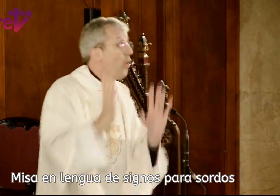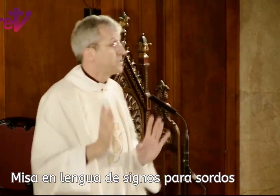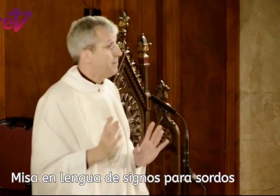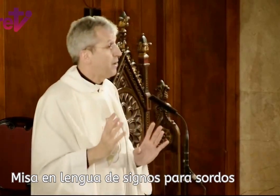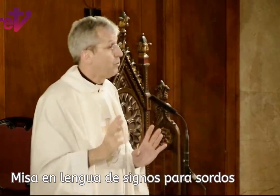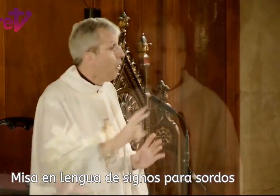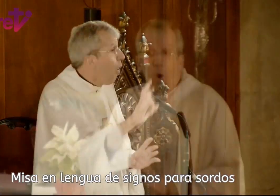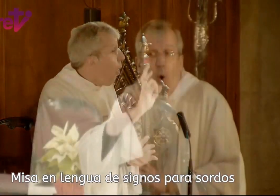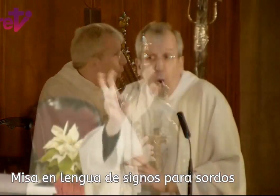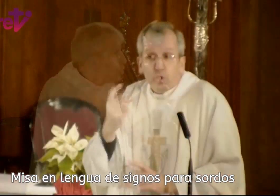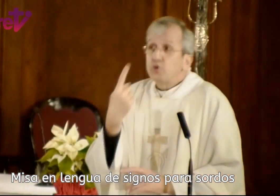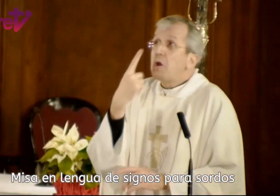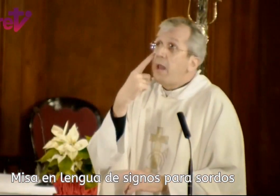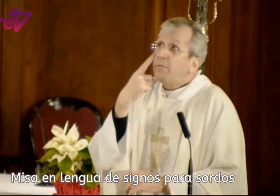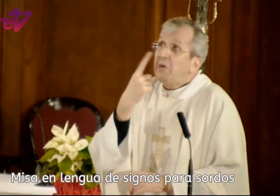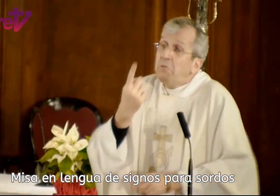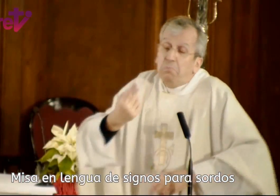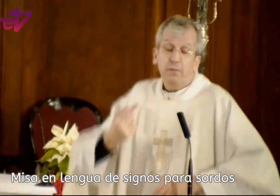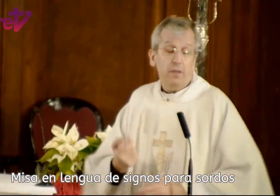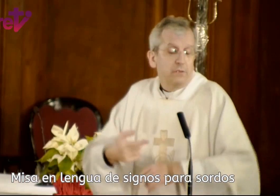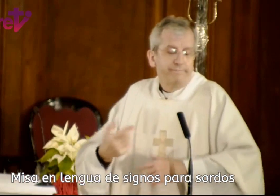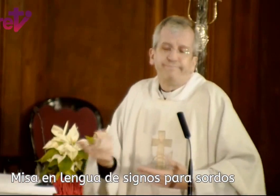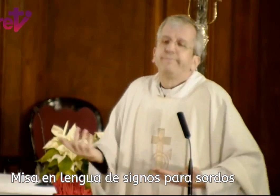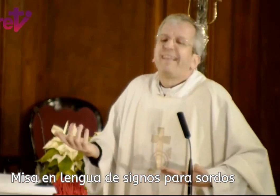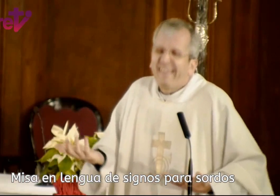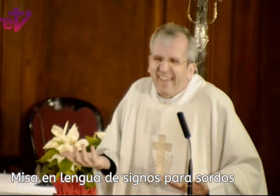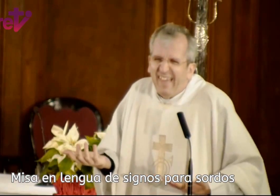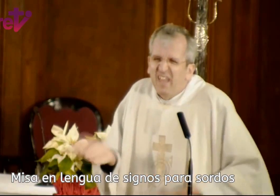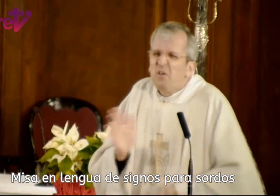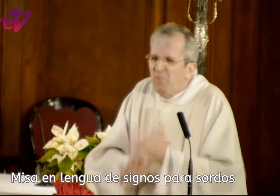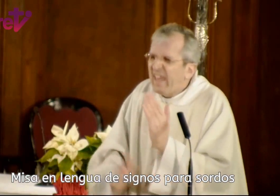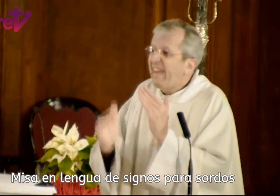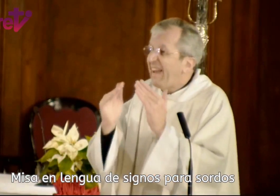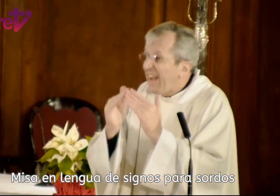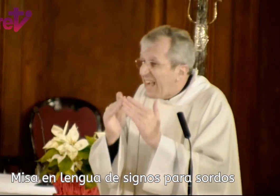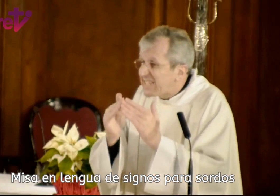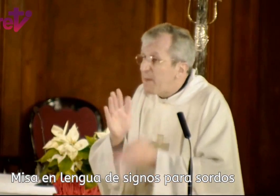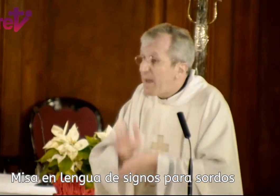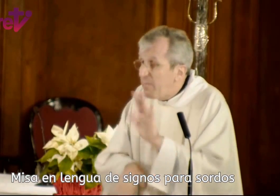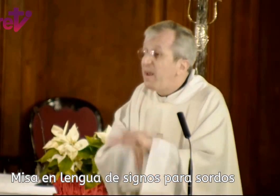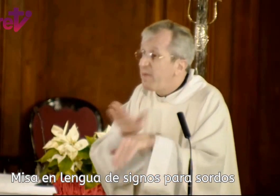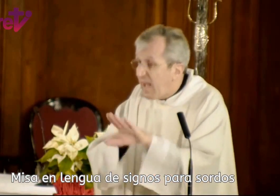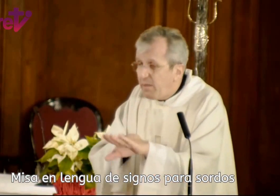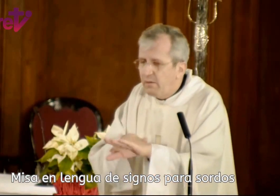observaron. Otros la vieron, pero dijeron, ¿qué? Voy a dejar la casa para ponerme en camino.